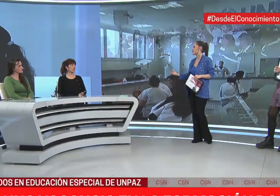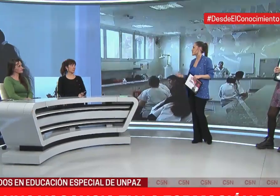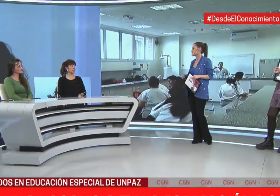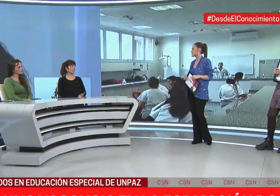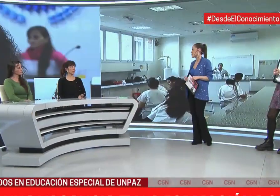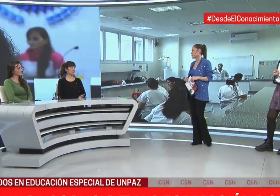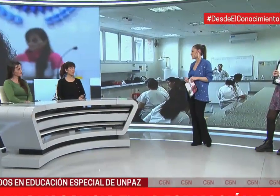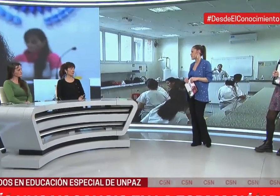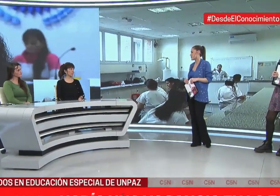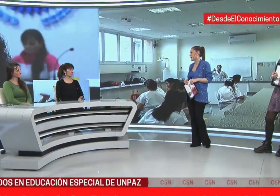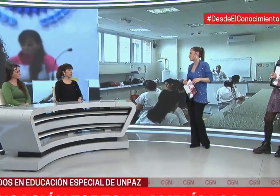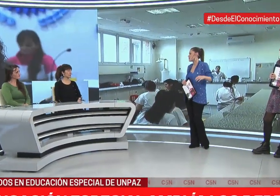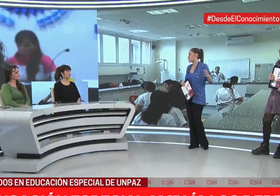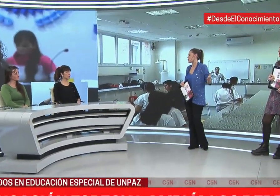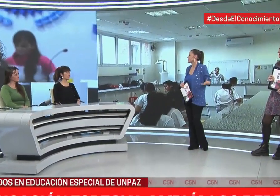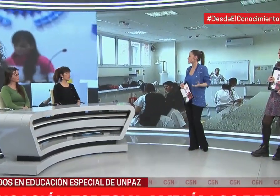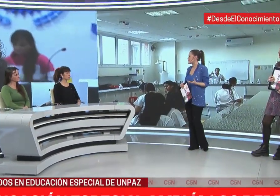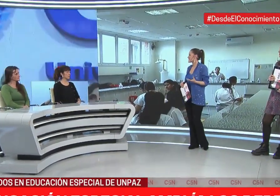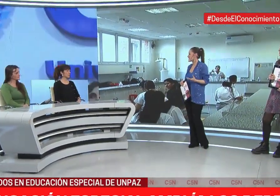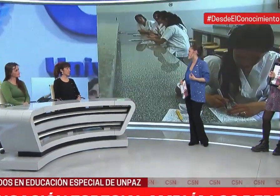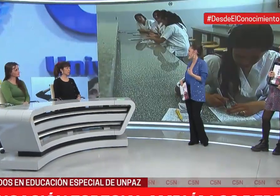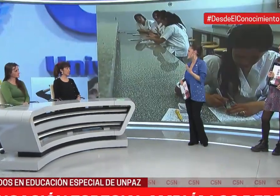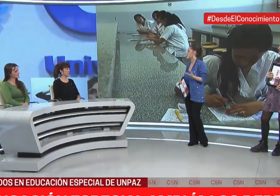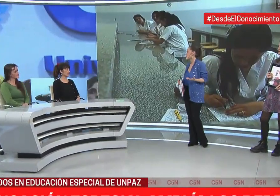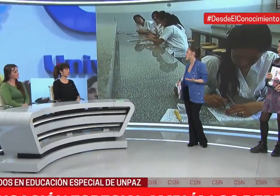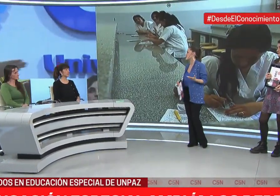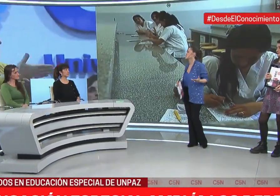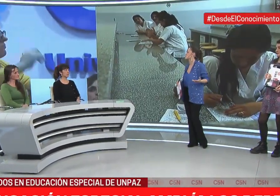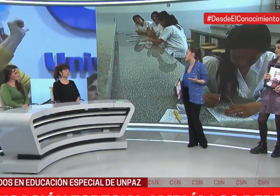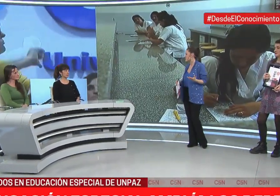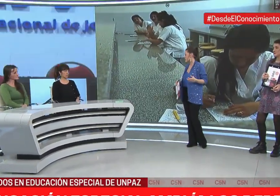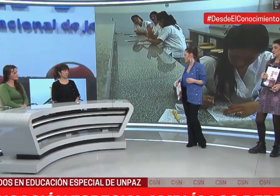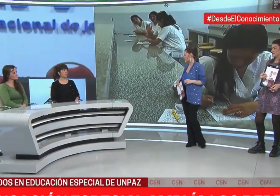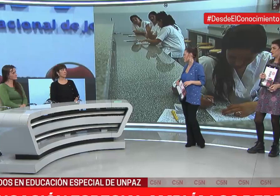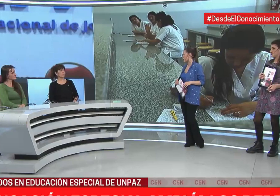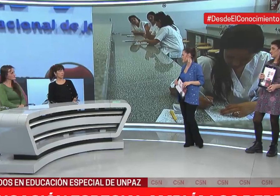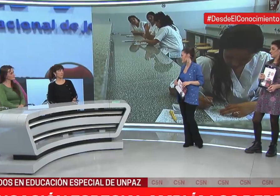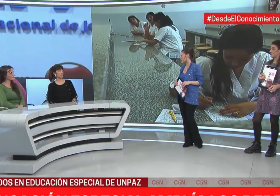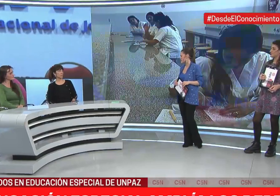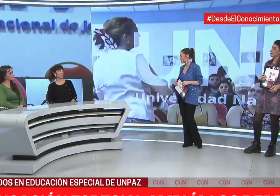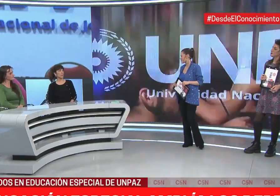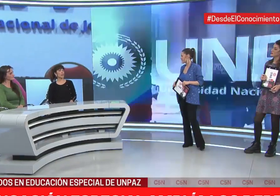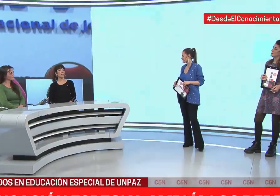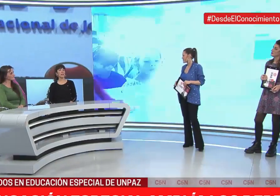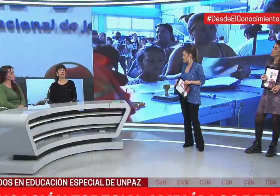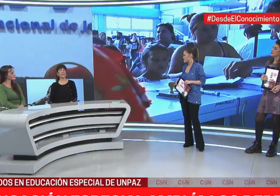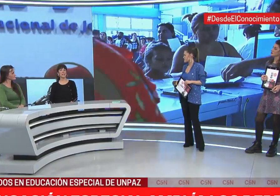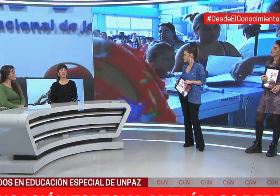beneficios que está trayendo este profesorado, por más reciente que sea, todo lo que fue sumando en este corto plazo.